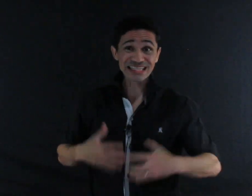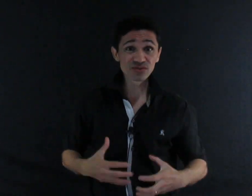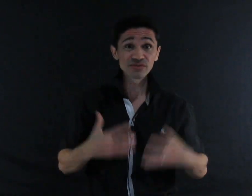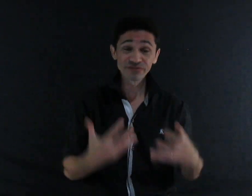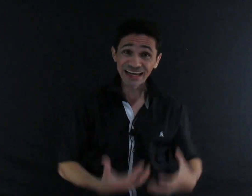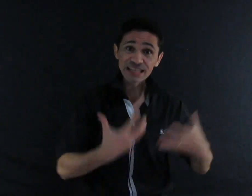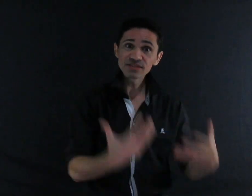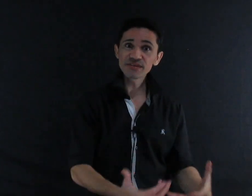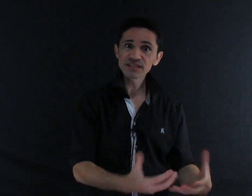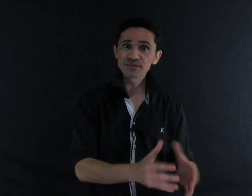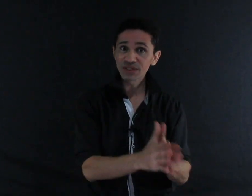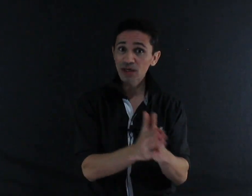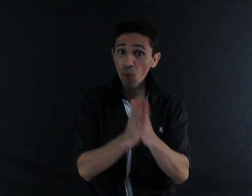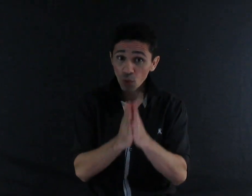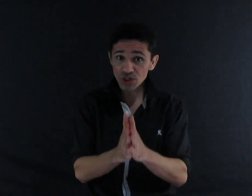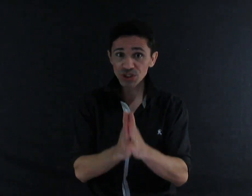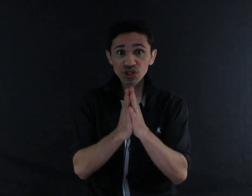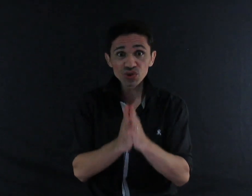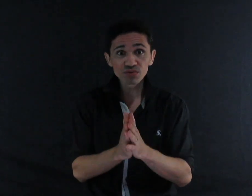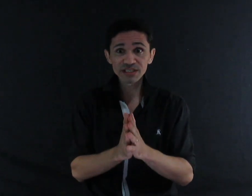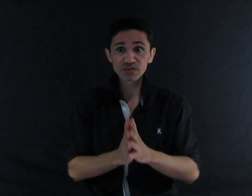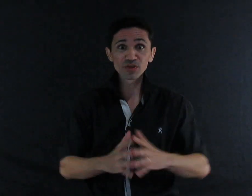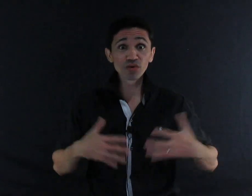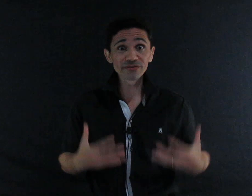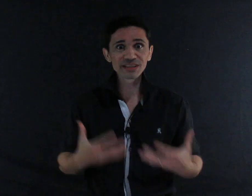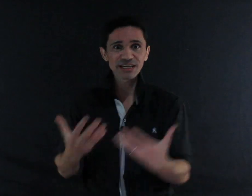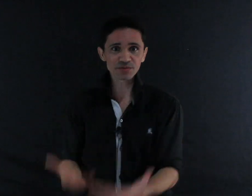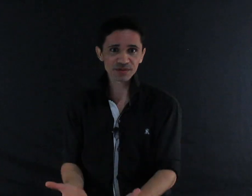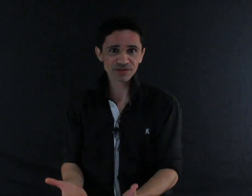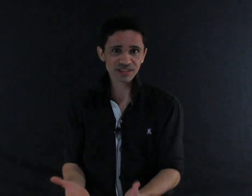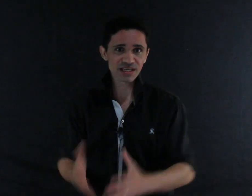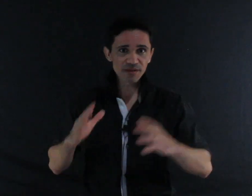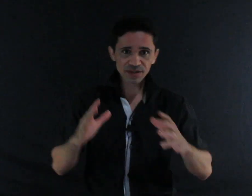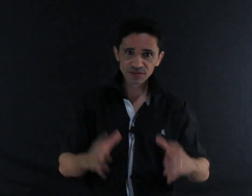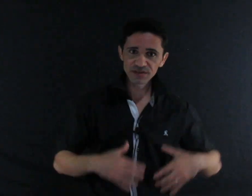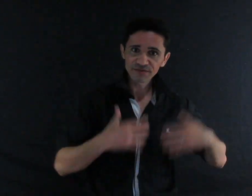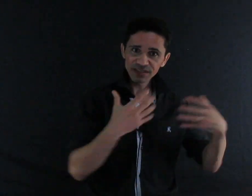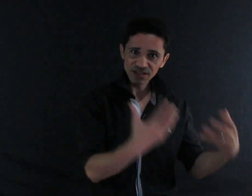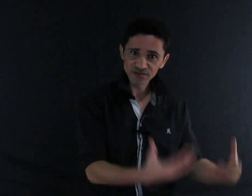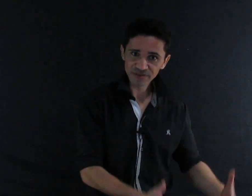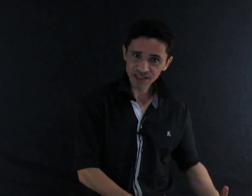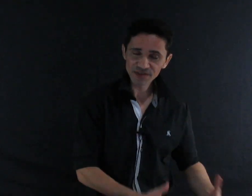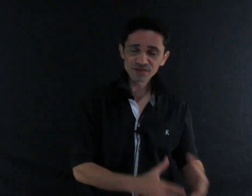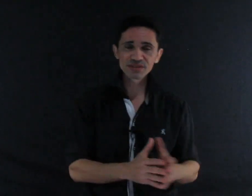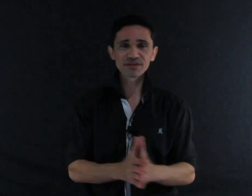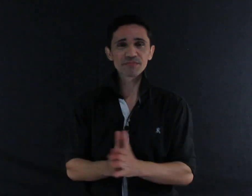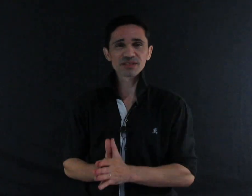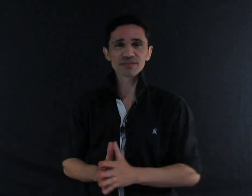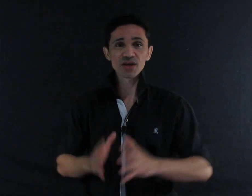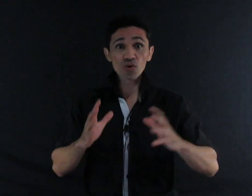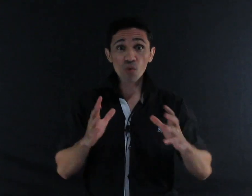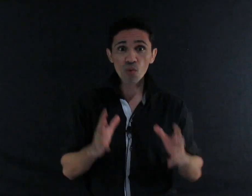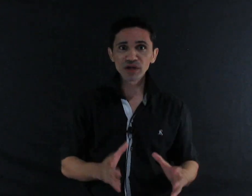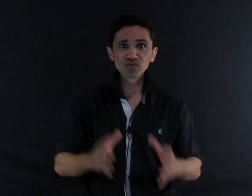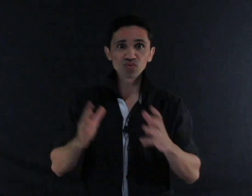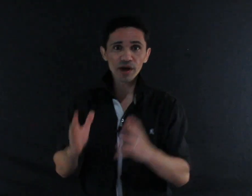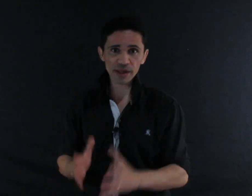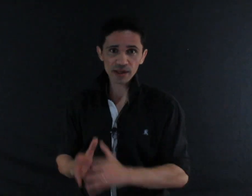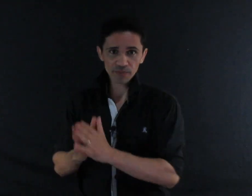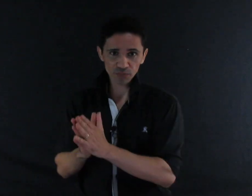Isso várias vezes. Porque hoje isso vai ser uma novidade para você. Mas se você fazer isso várias vezes, você vai perceber o quanto é poderoso.